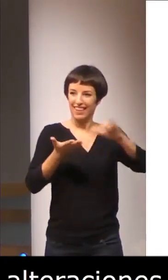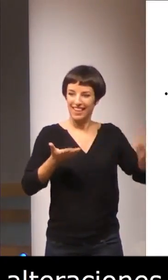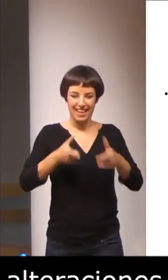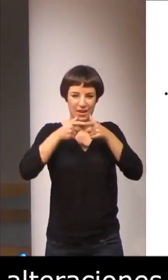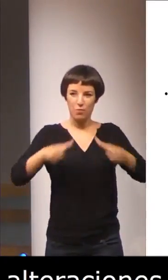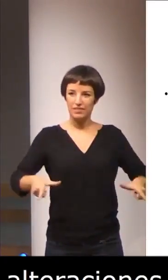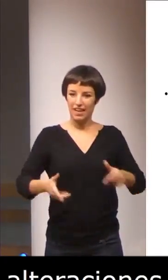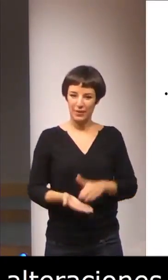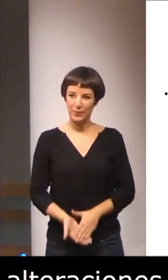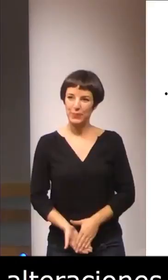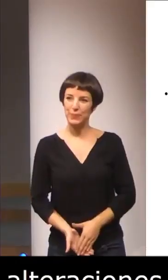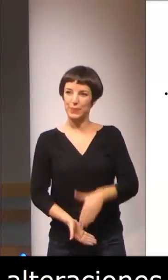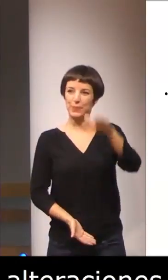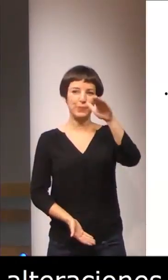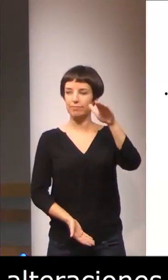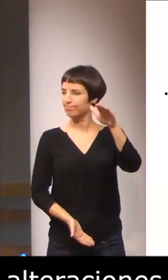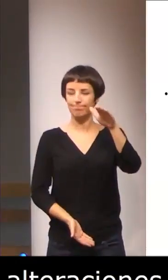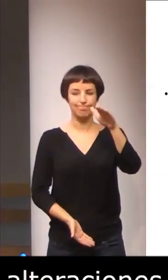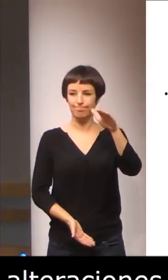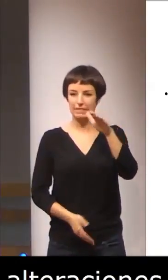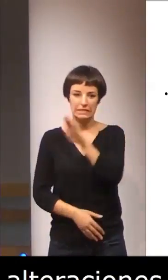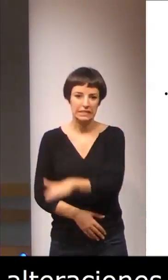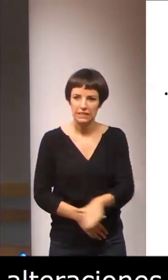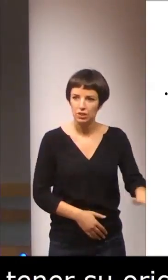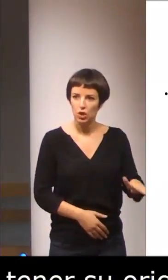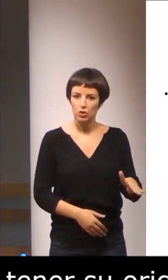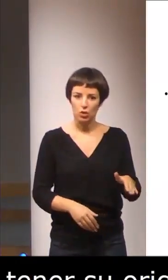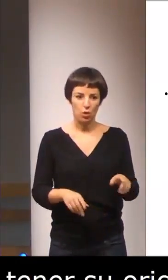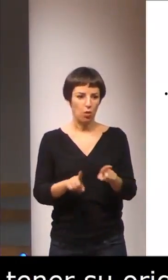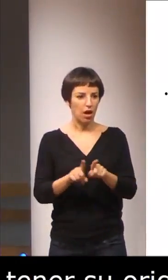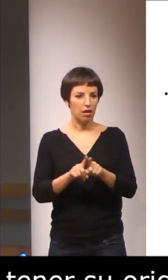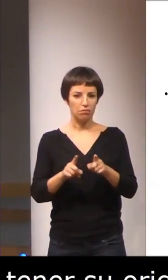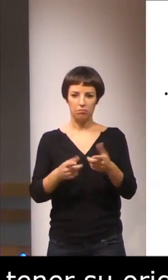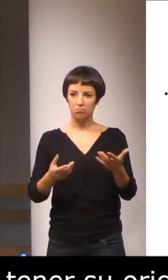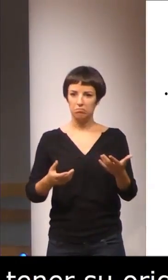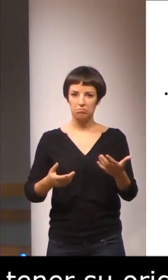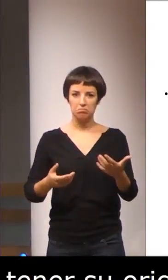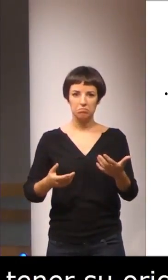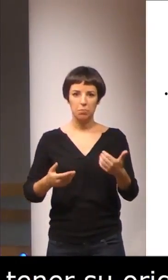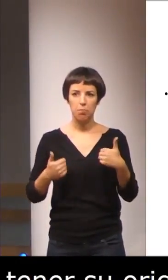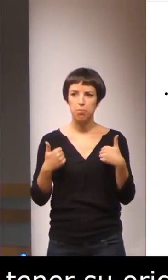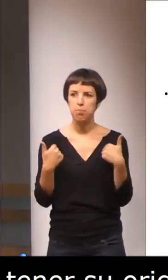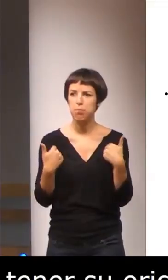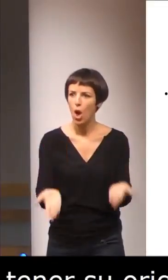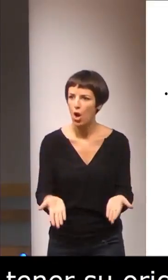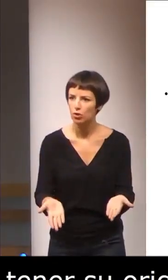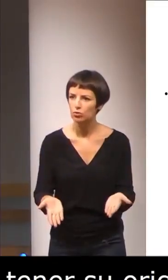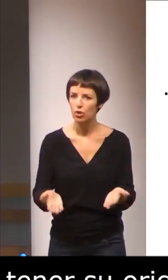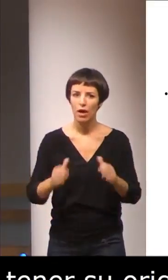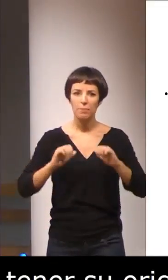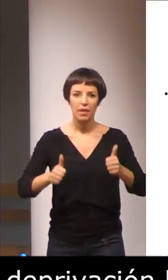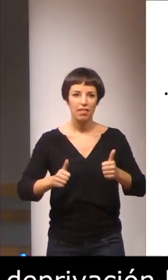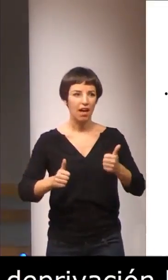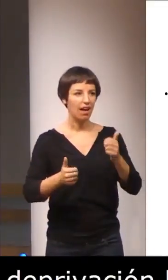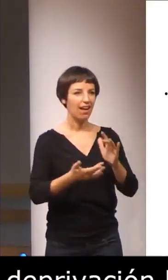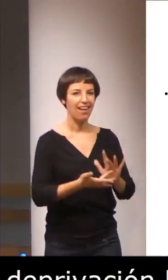niños, niñas, que no han participado de forma temprana en procesos de